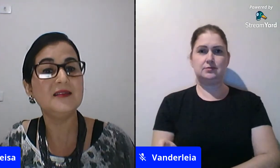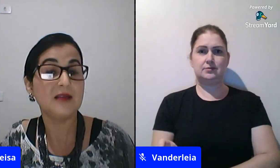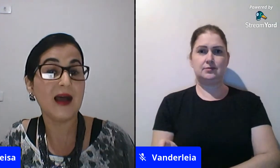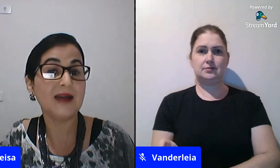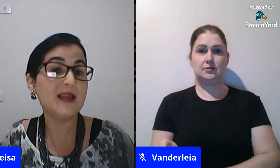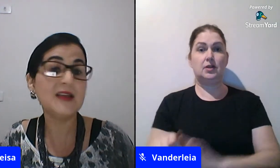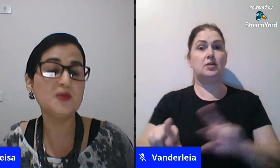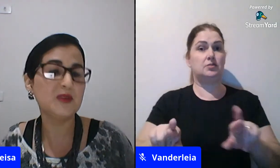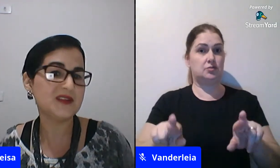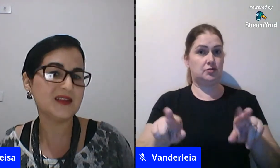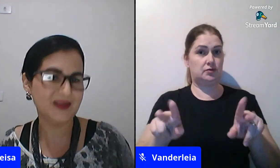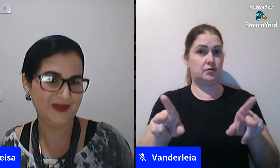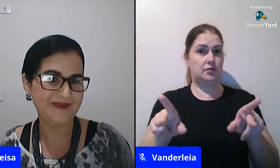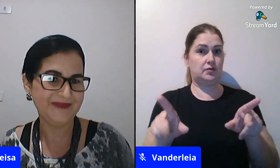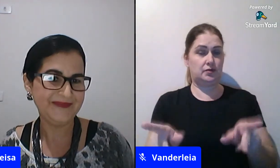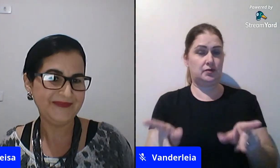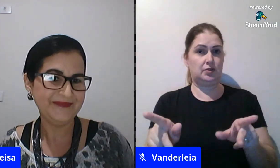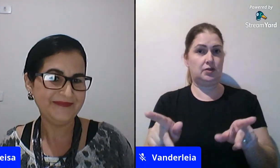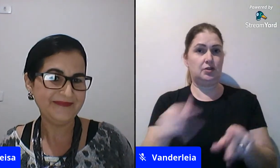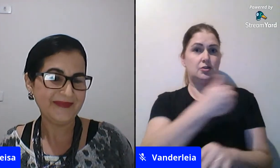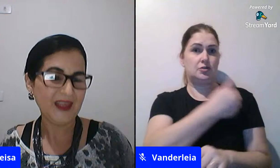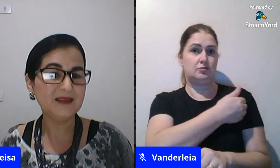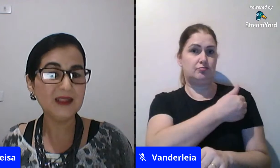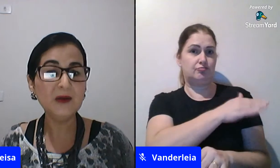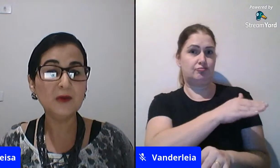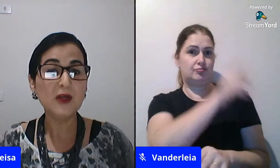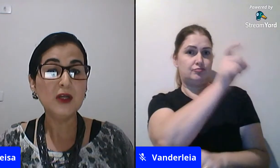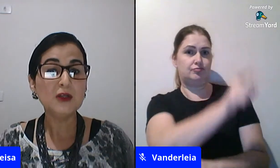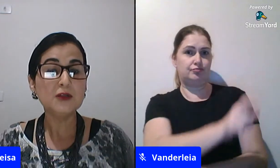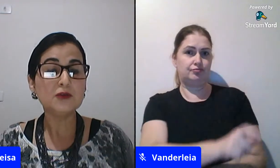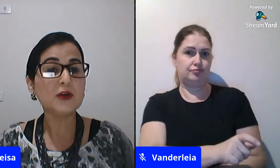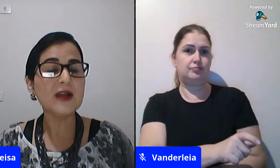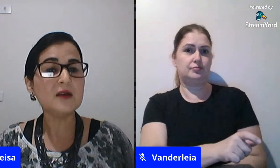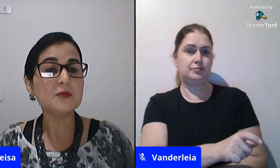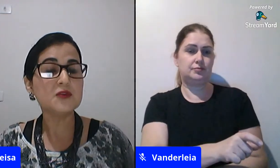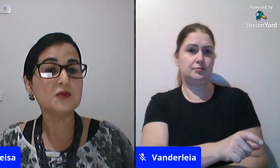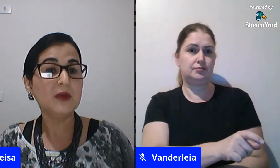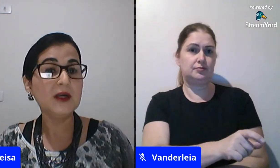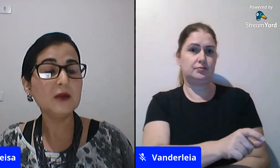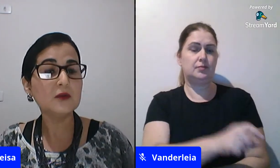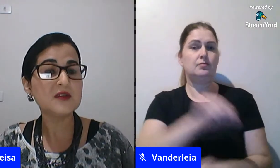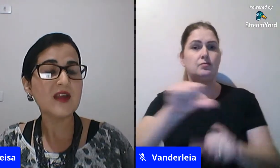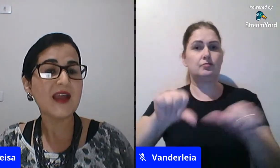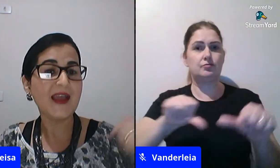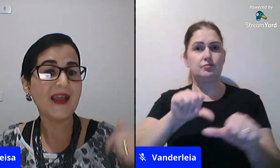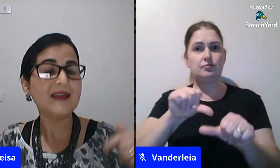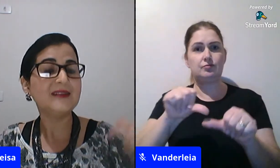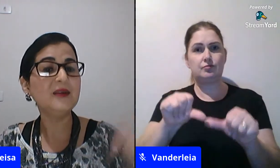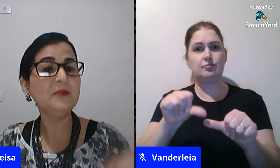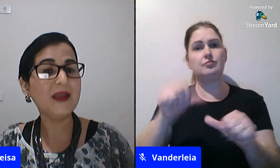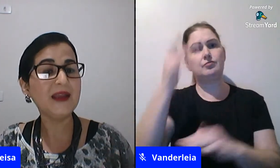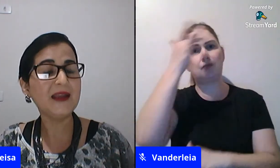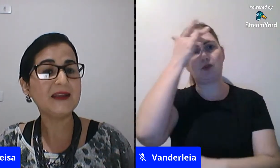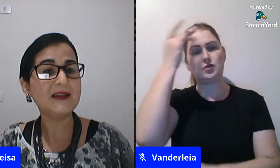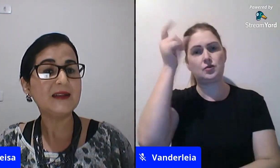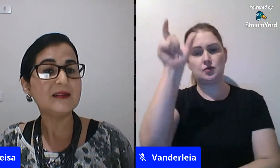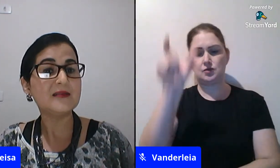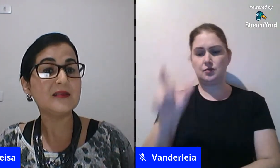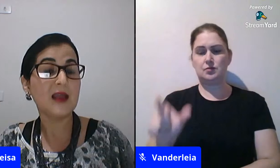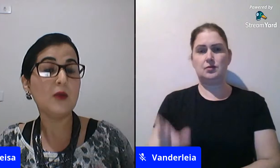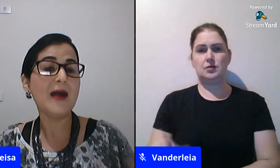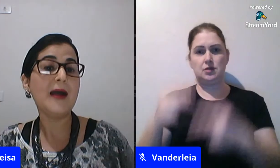desumanização. Então, tornarmos humanos é também